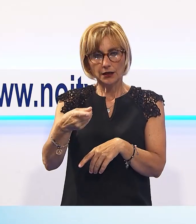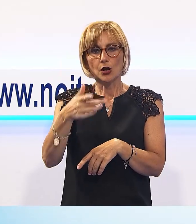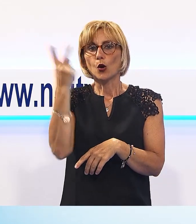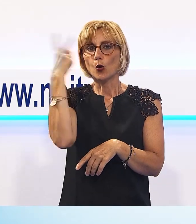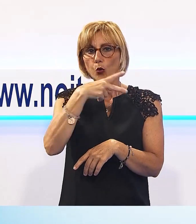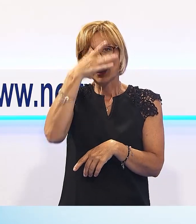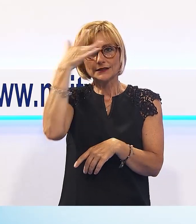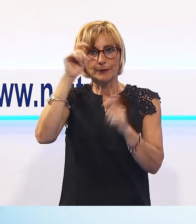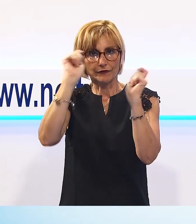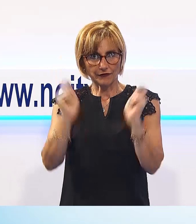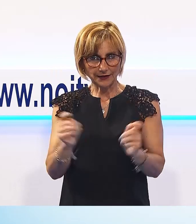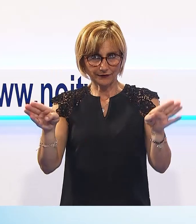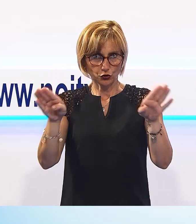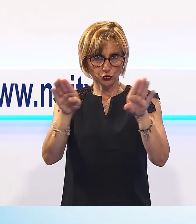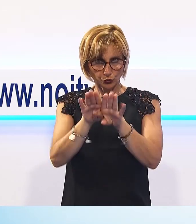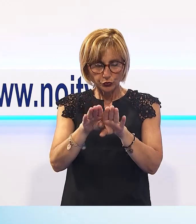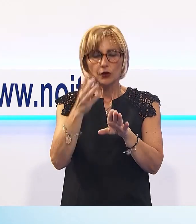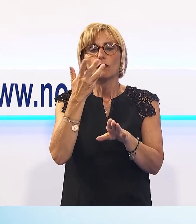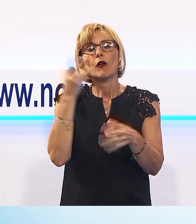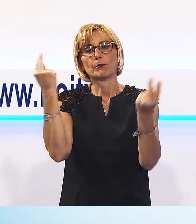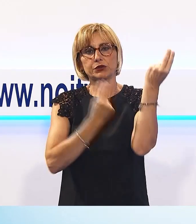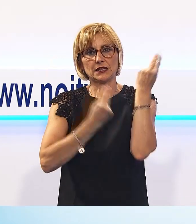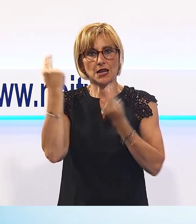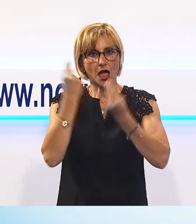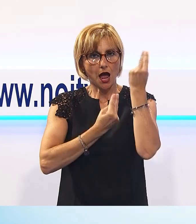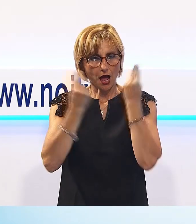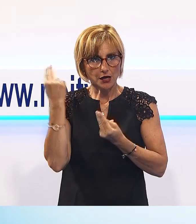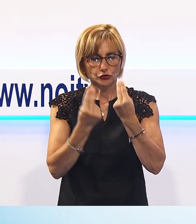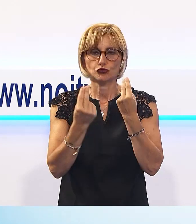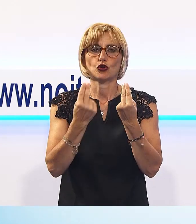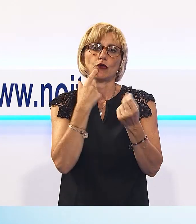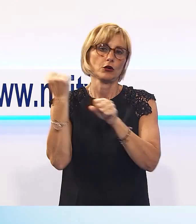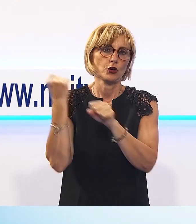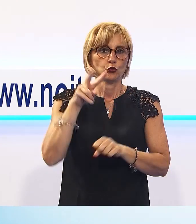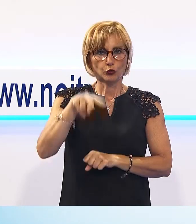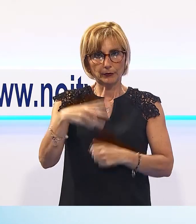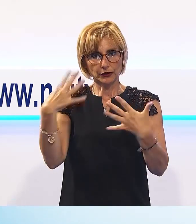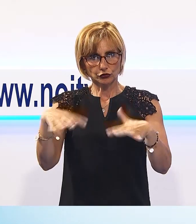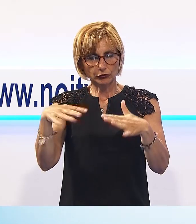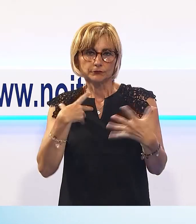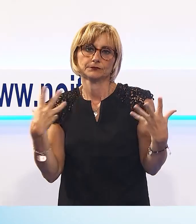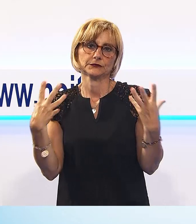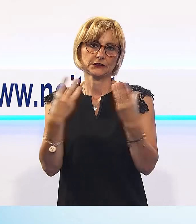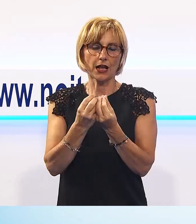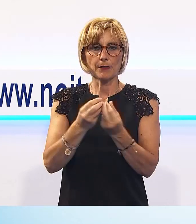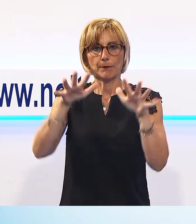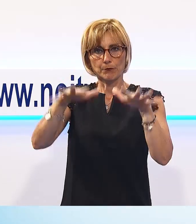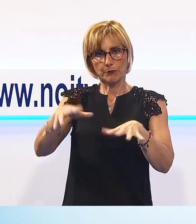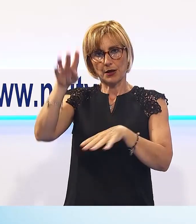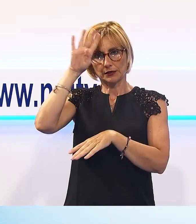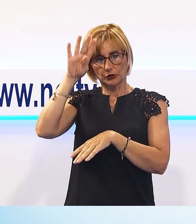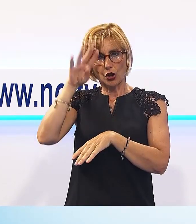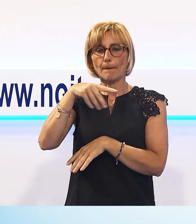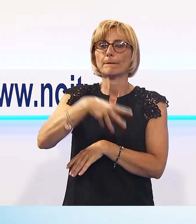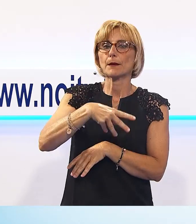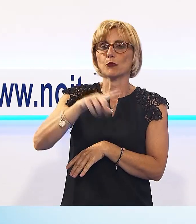voluto tracciare un bilancio di questa edizione, lo ha fatto il collega Egidio Conca, con il patron Mimmo D'Alessandro. Mimmo D